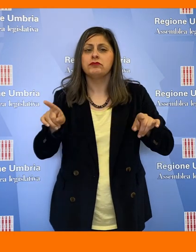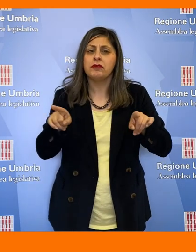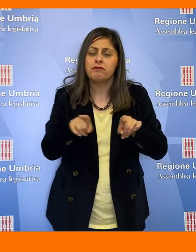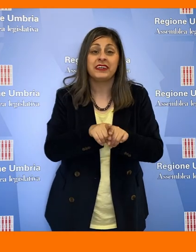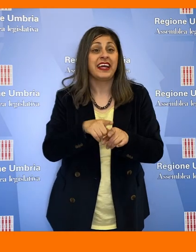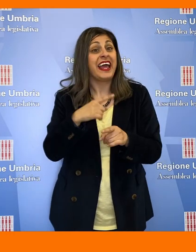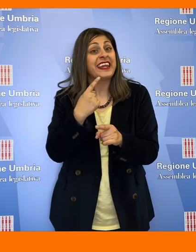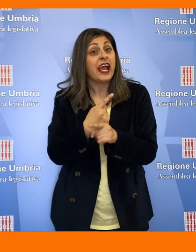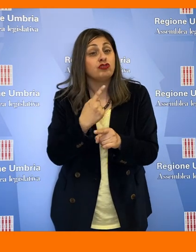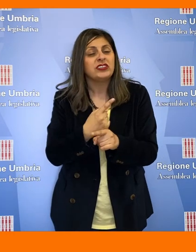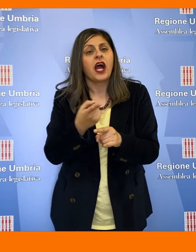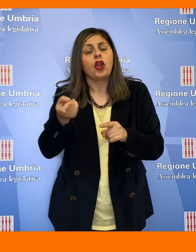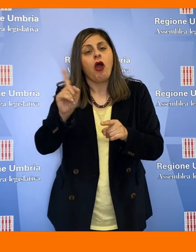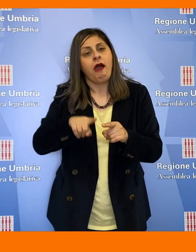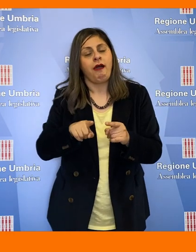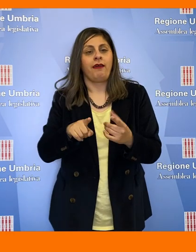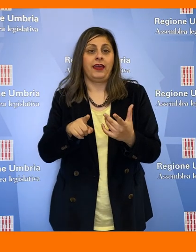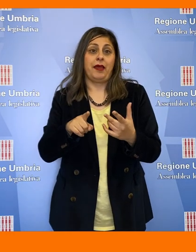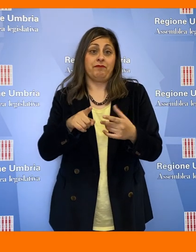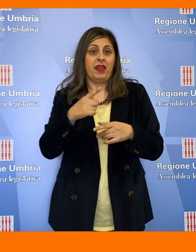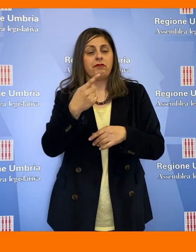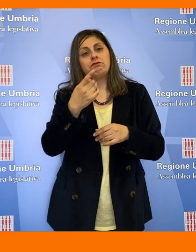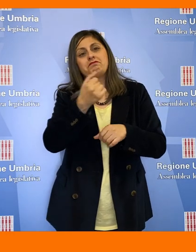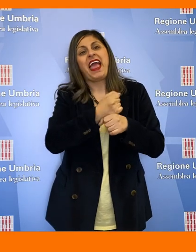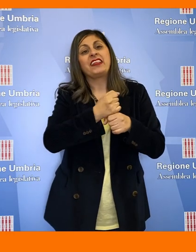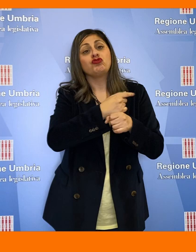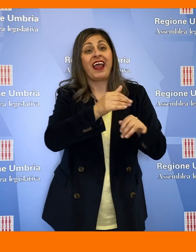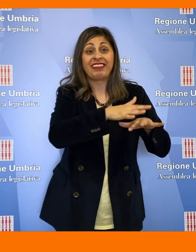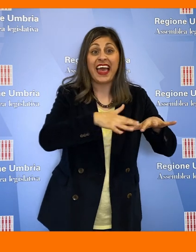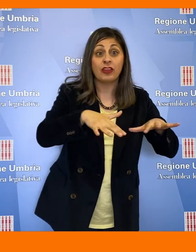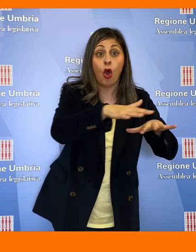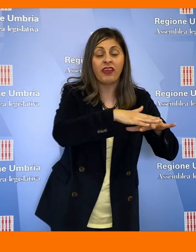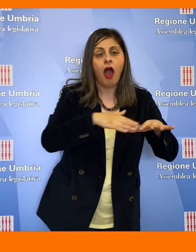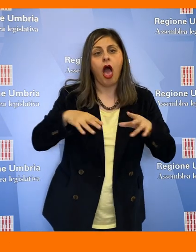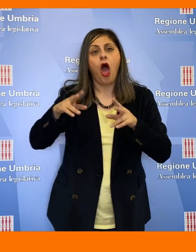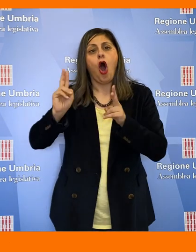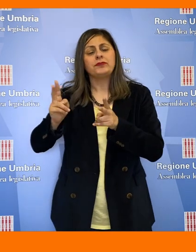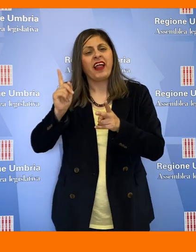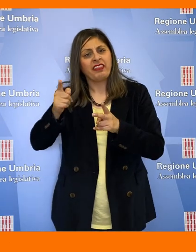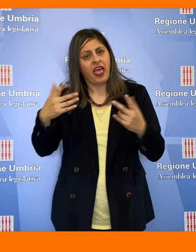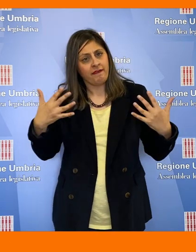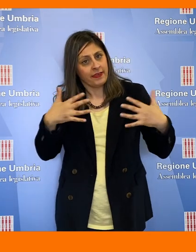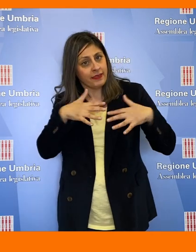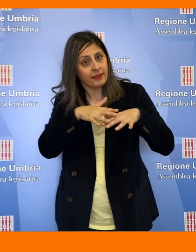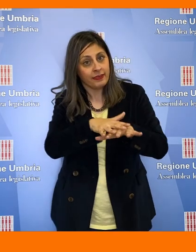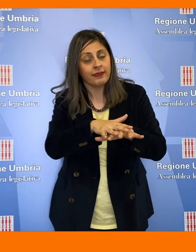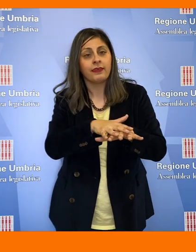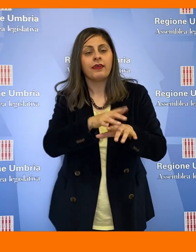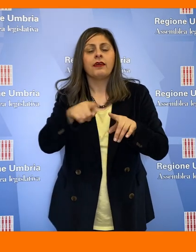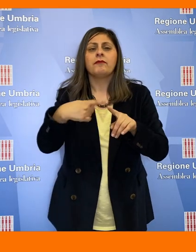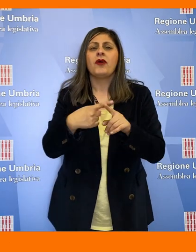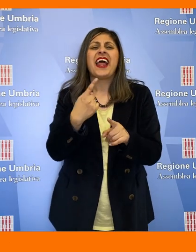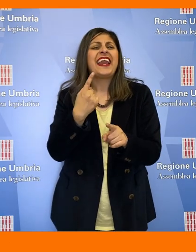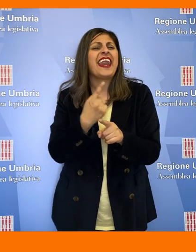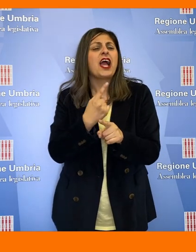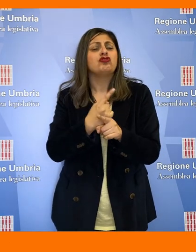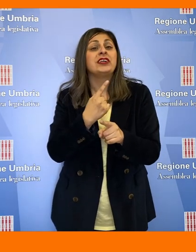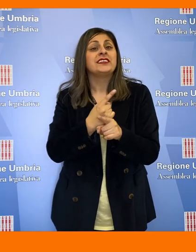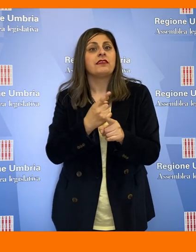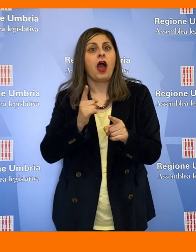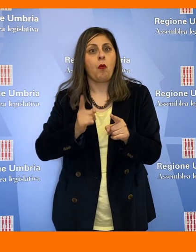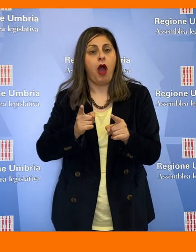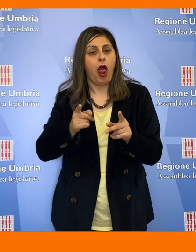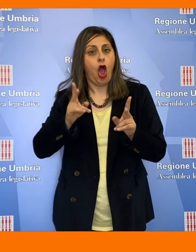come anche l'assoluta necessità dell'integrazione tra medicina territoriale e azienda ospedaliera e l'assoluta necessità di